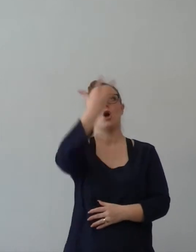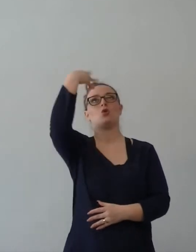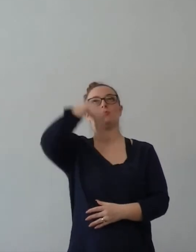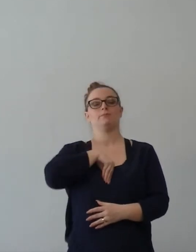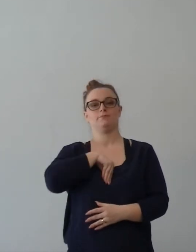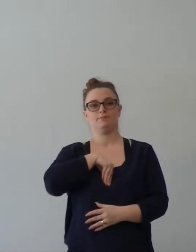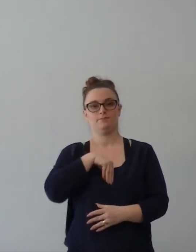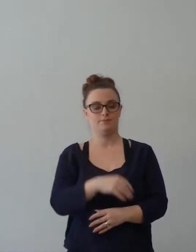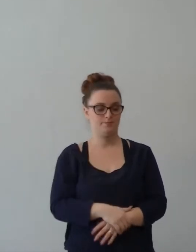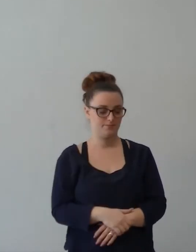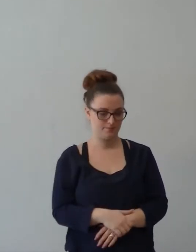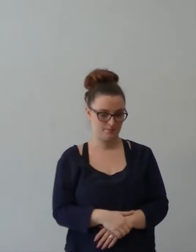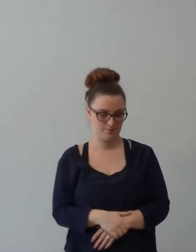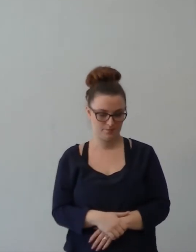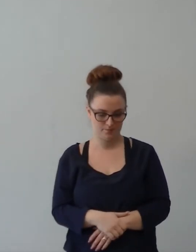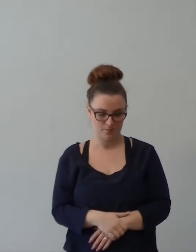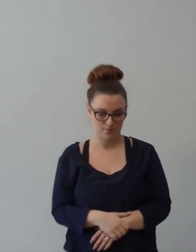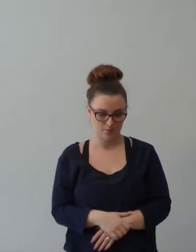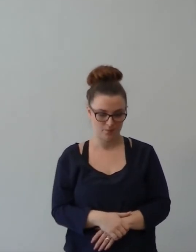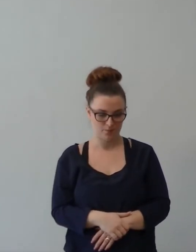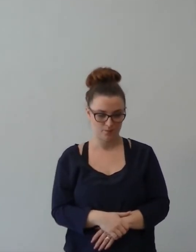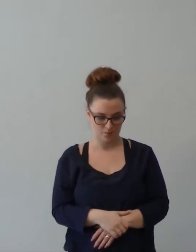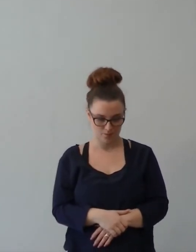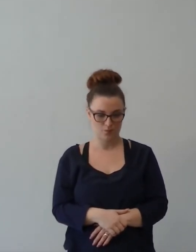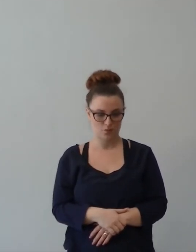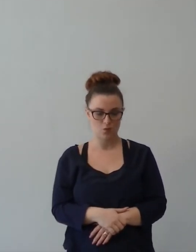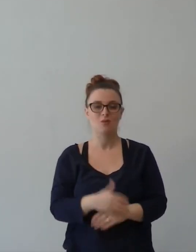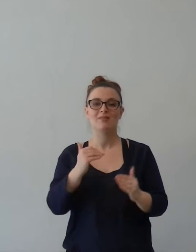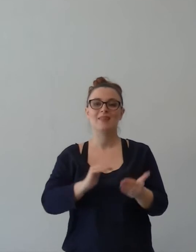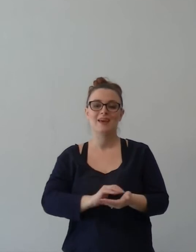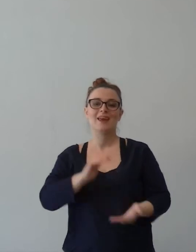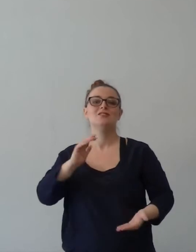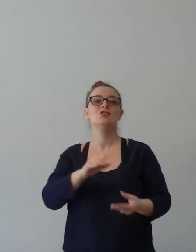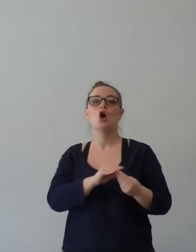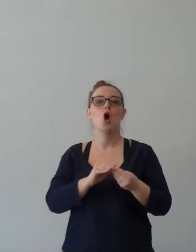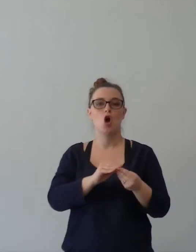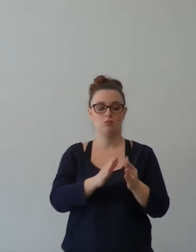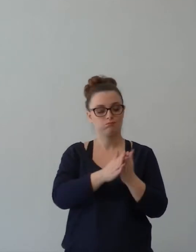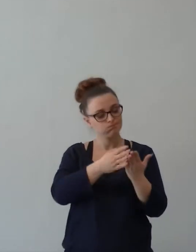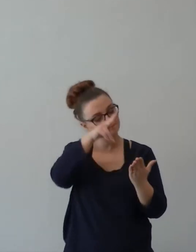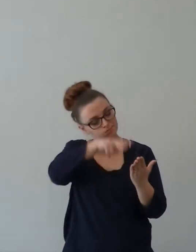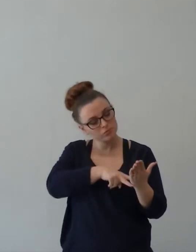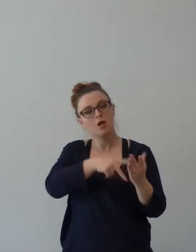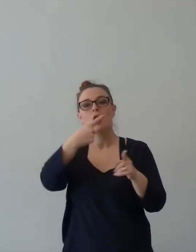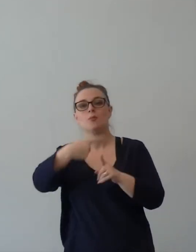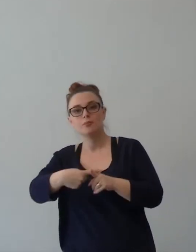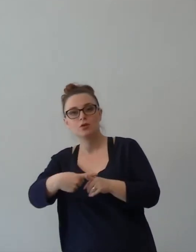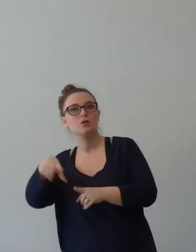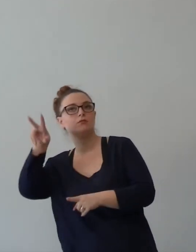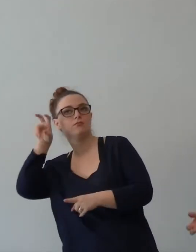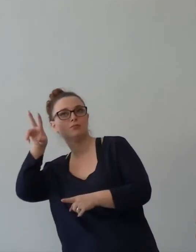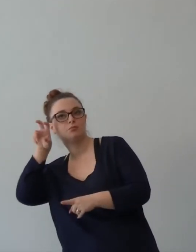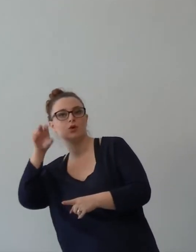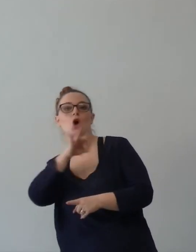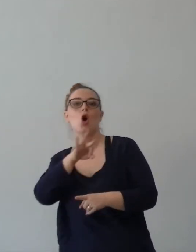tramite la parola che ascolti da me e da altre persone. Io consiglio sempre, andate in rete,